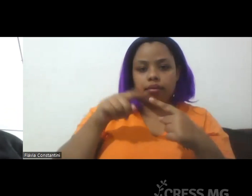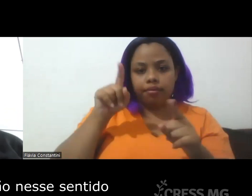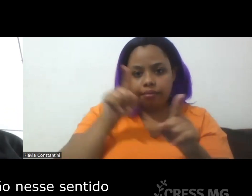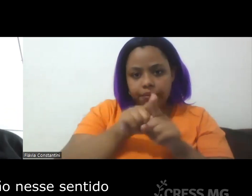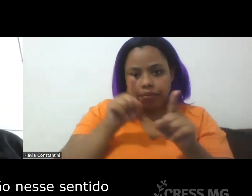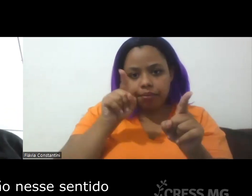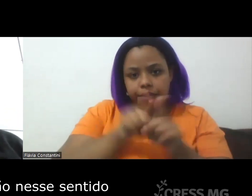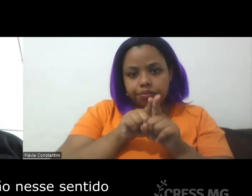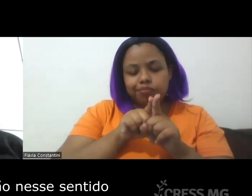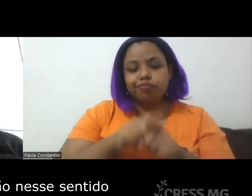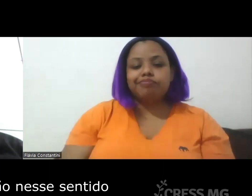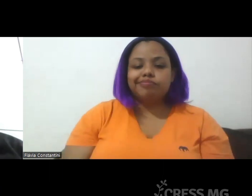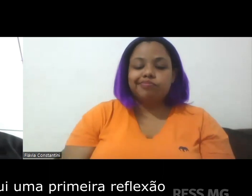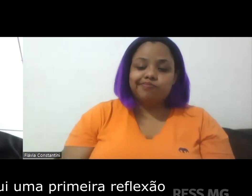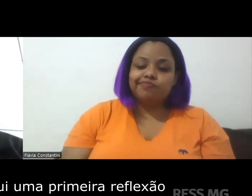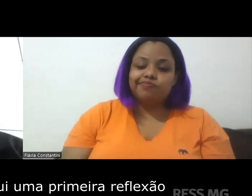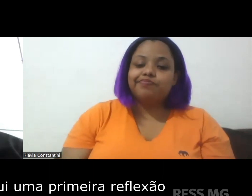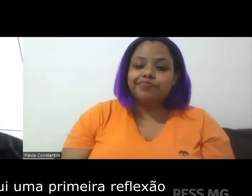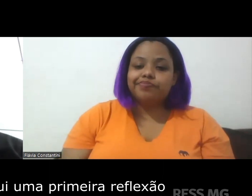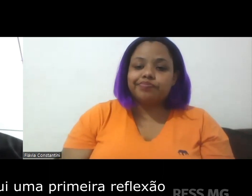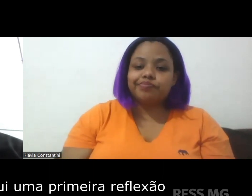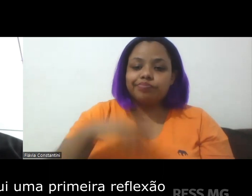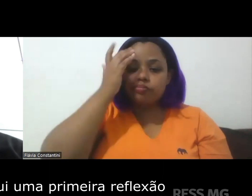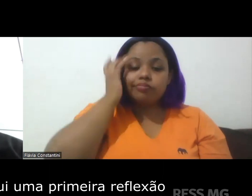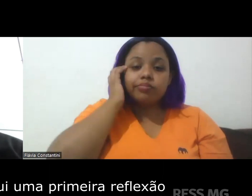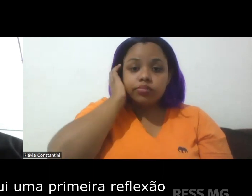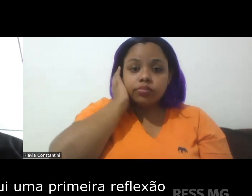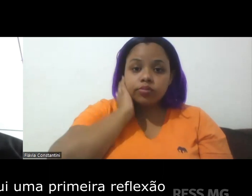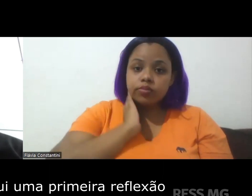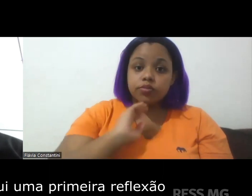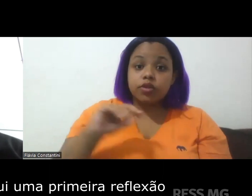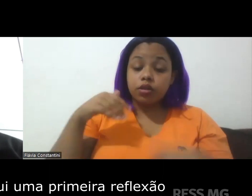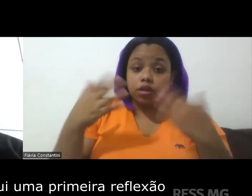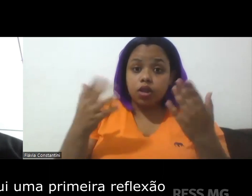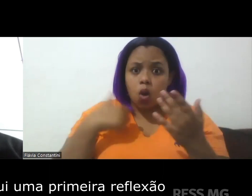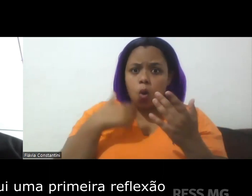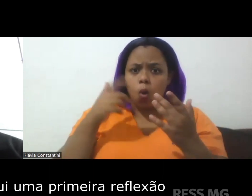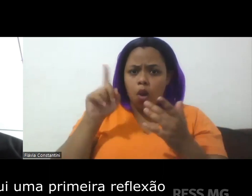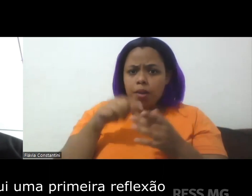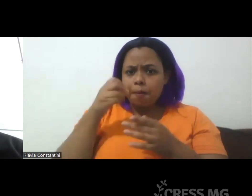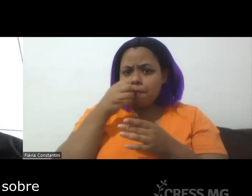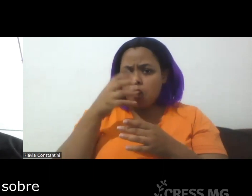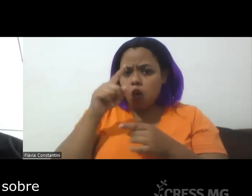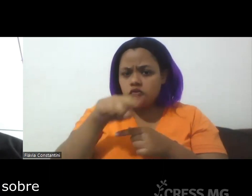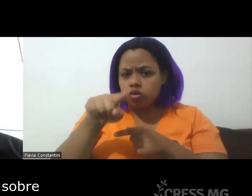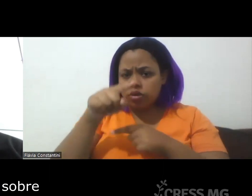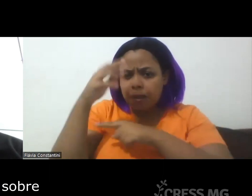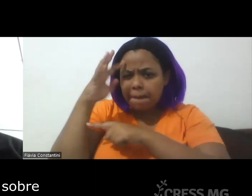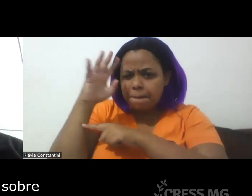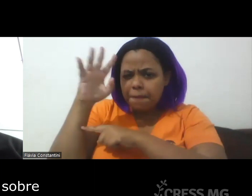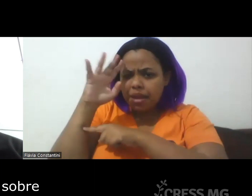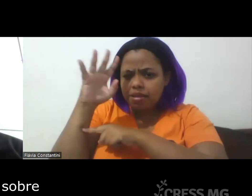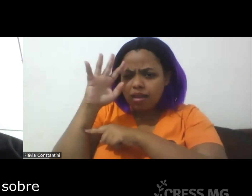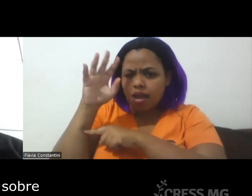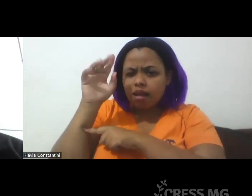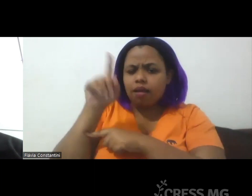Bem, então, nesse sentido, acho que cabe aqui uma primeira reflexão sobre